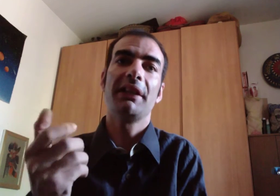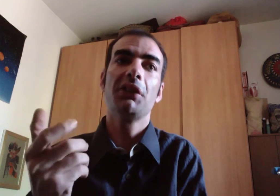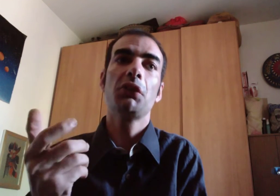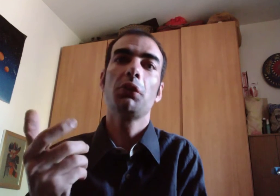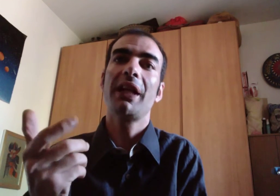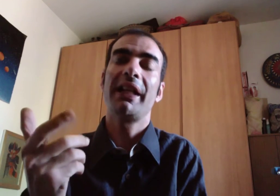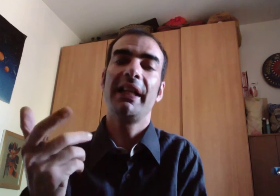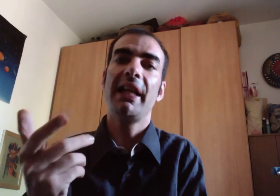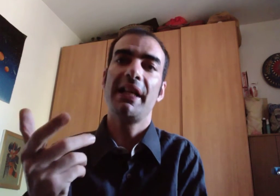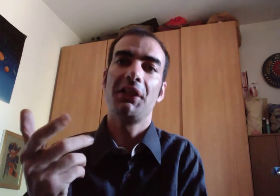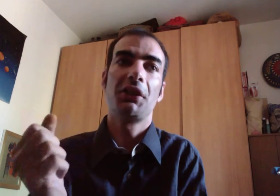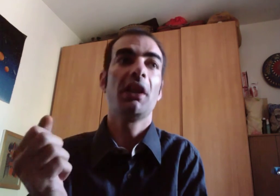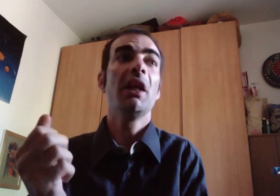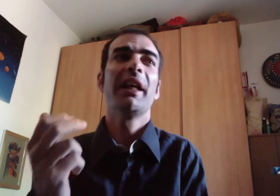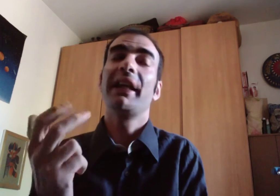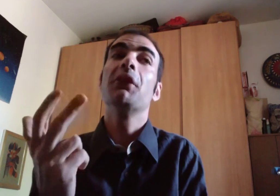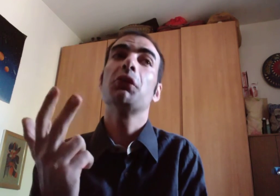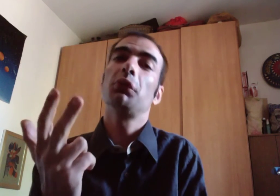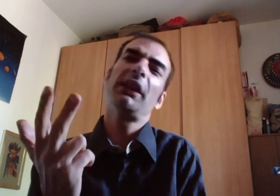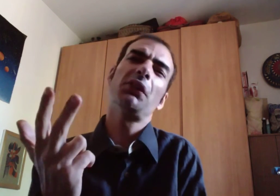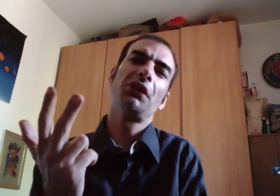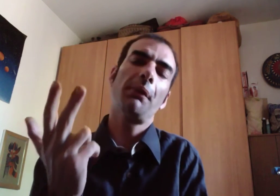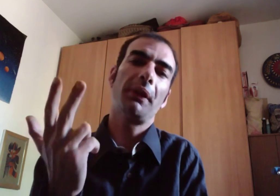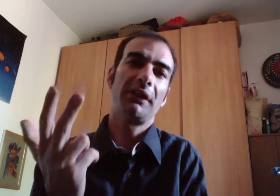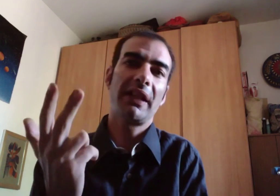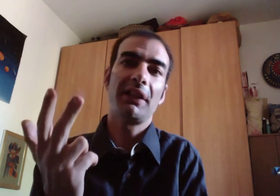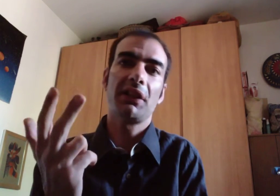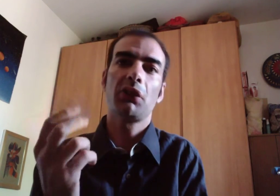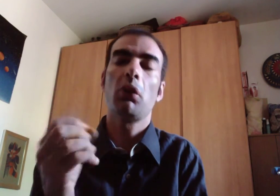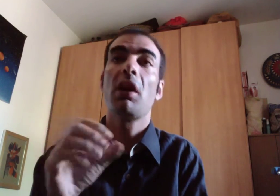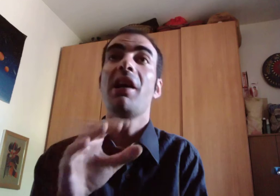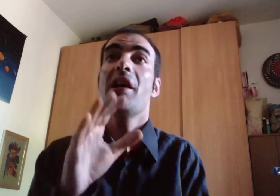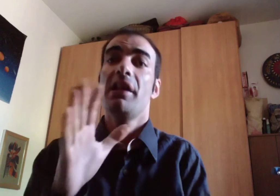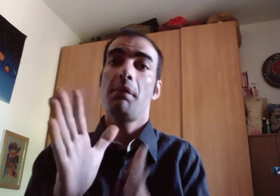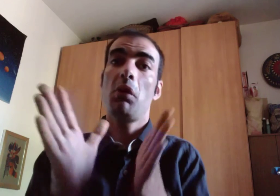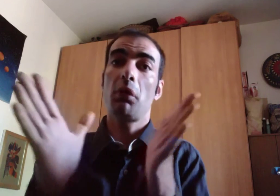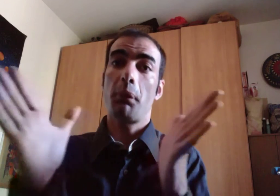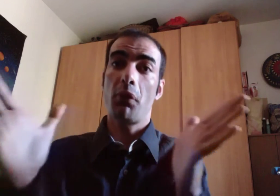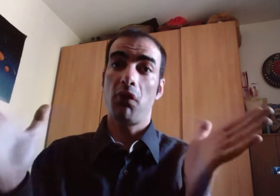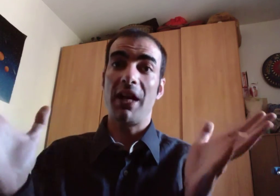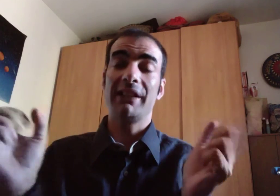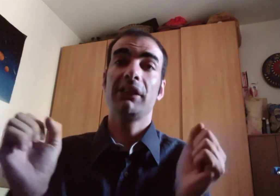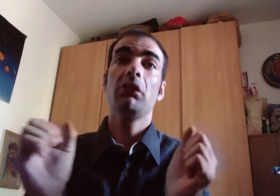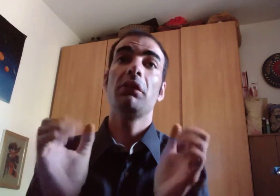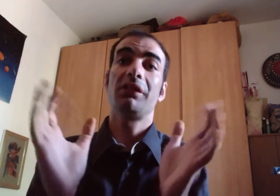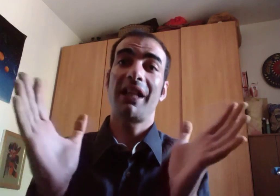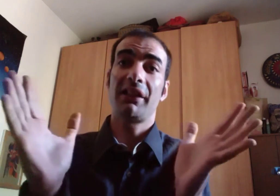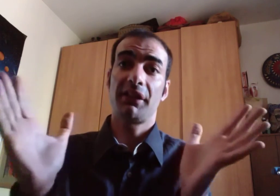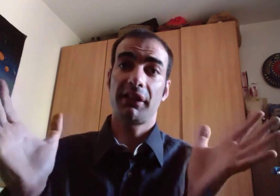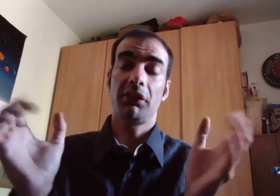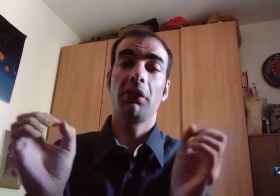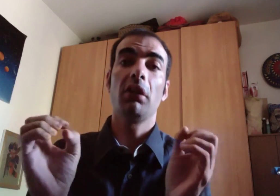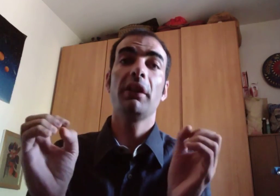di studiare la legge che io ho studiato già per tre anni a scuola in modo più vasto in tanti settori